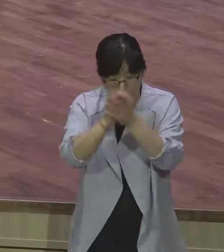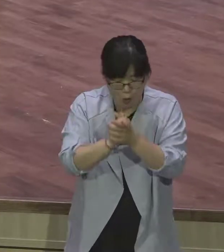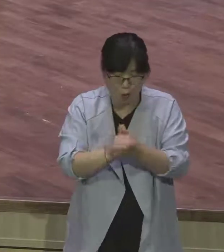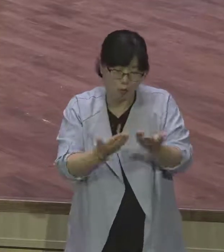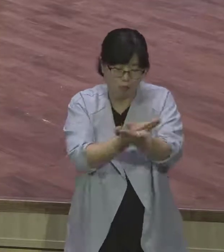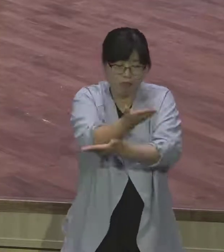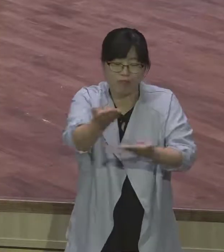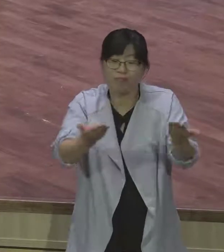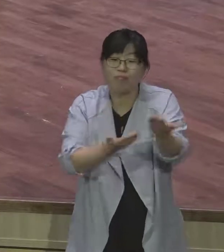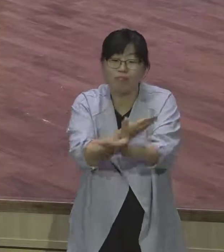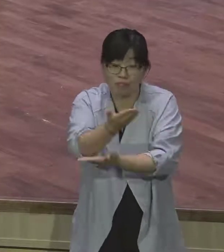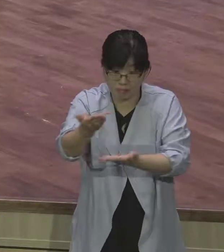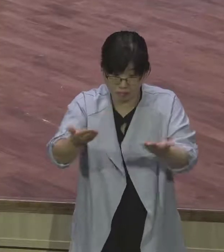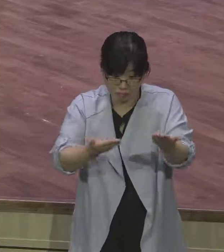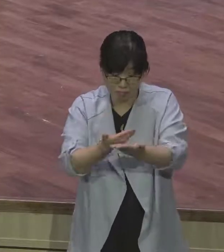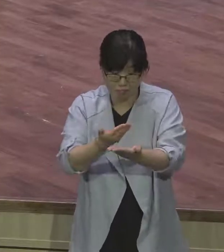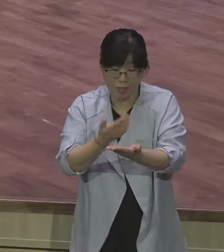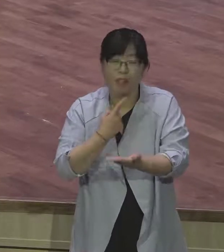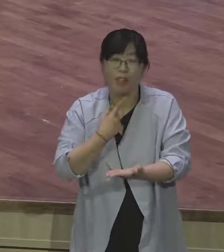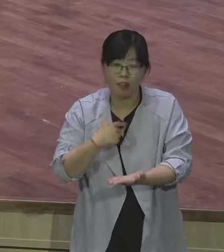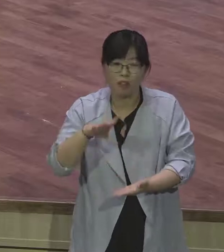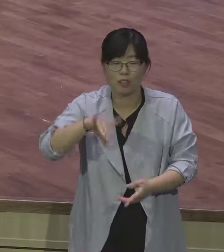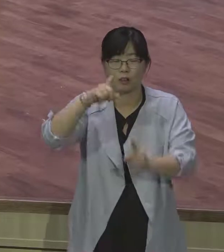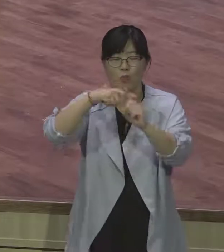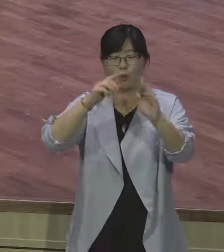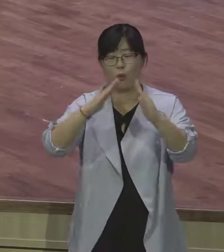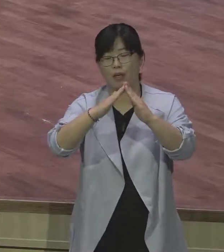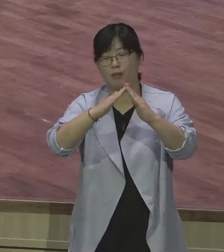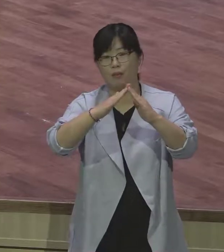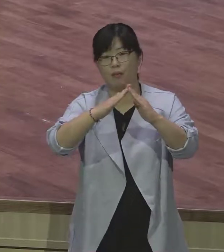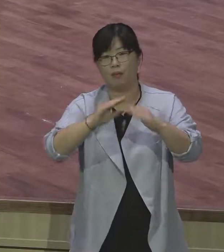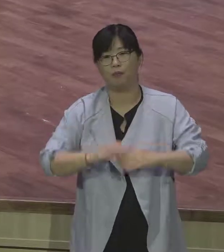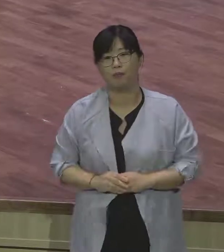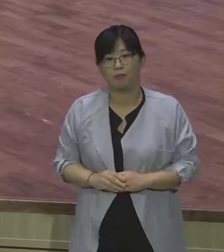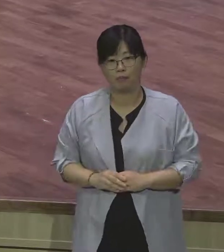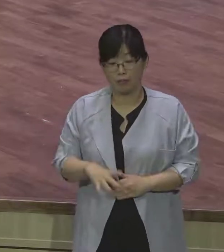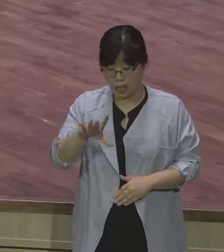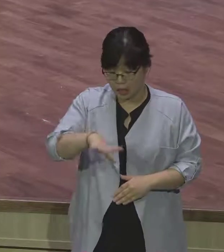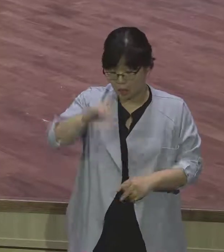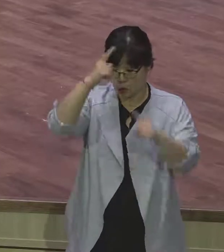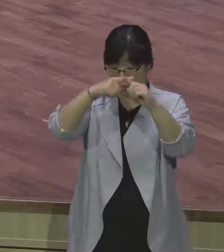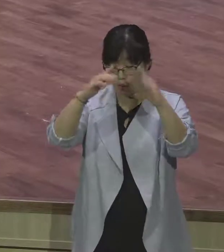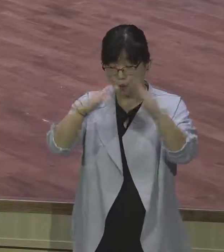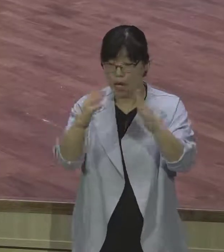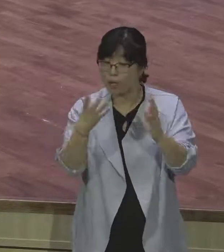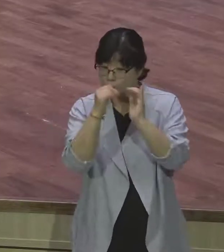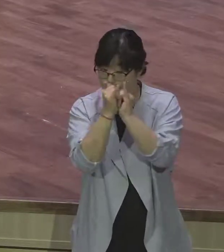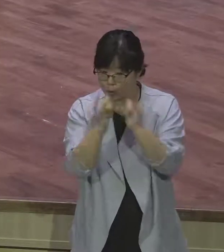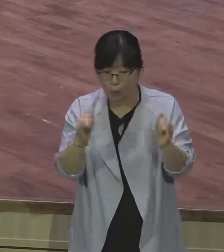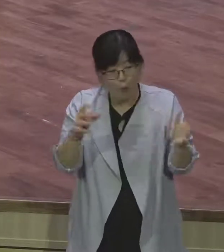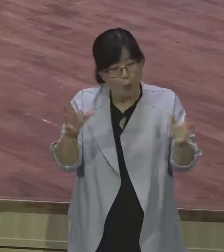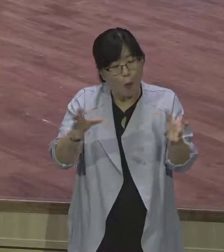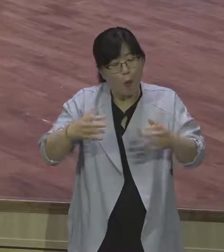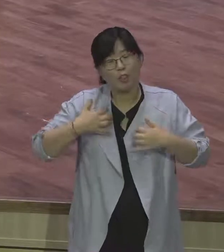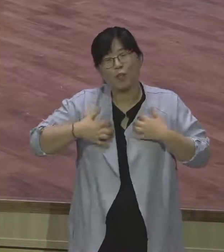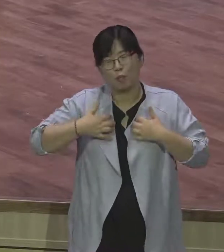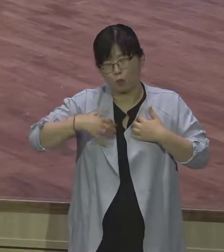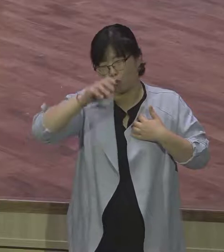초대교회의 성도들은 모이는 것이 너무 기뻤어요. 모이는 것이 서로 모였어요. 떡을 떼며.